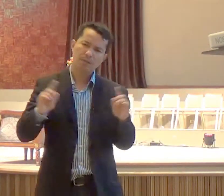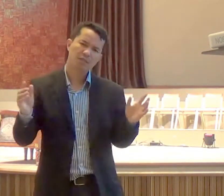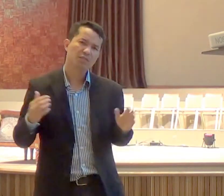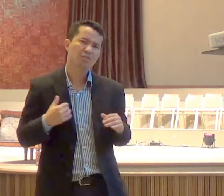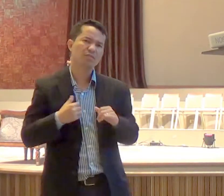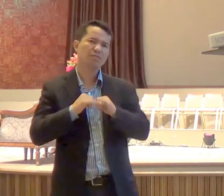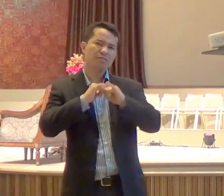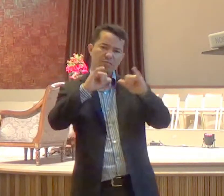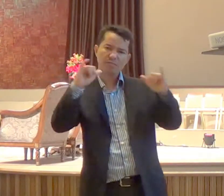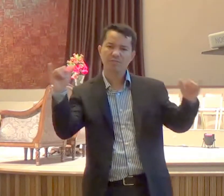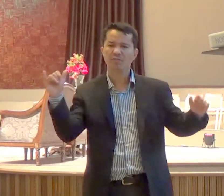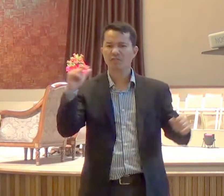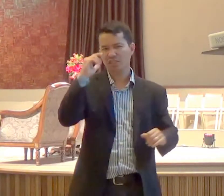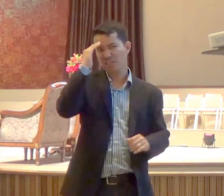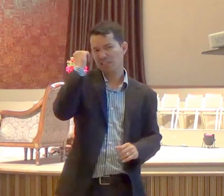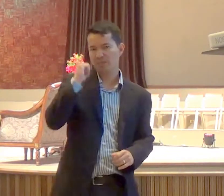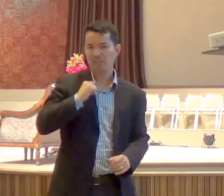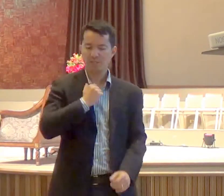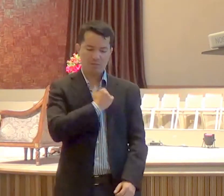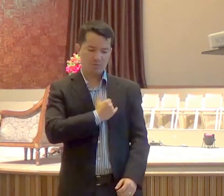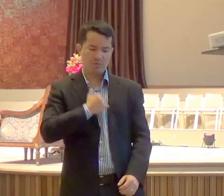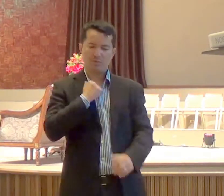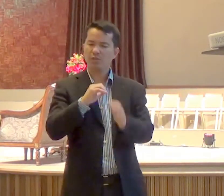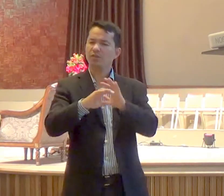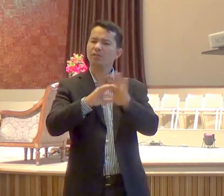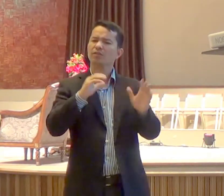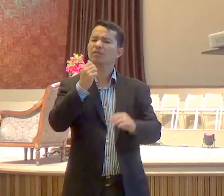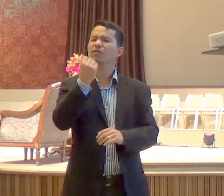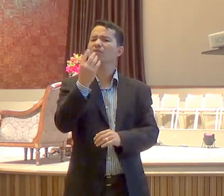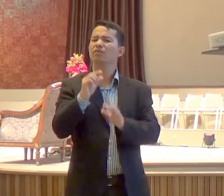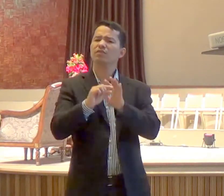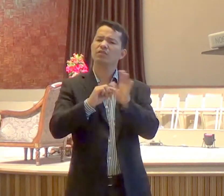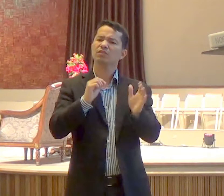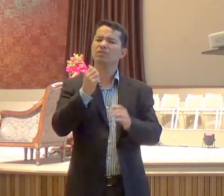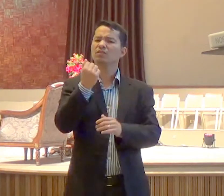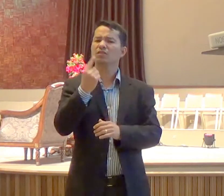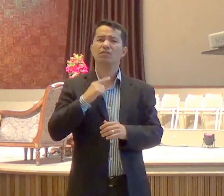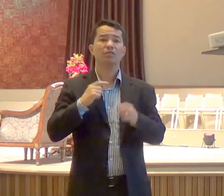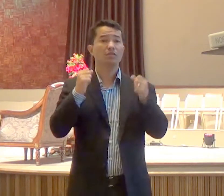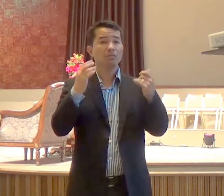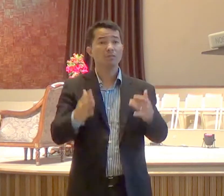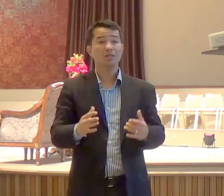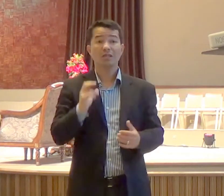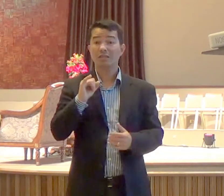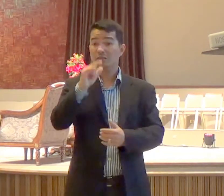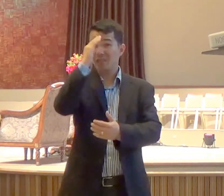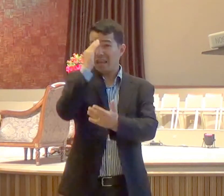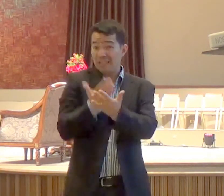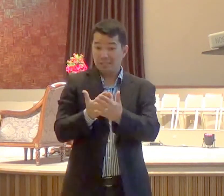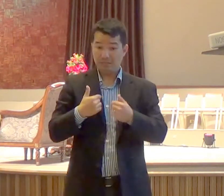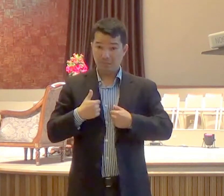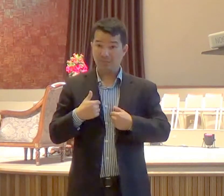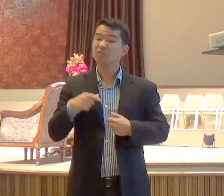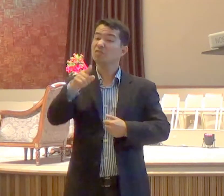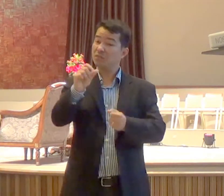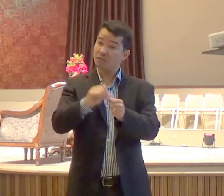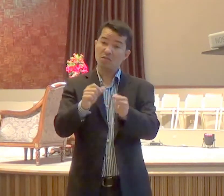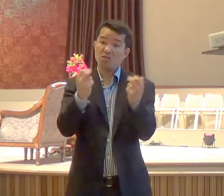em João capítulo 14 verso 12, o Senhor Jesus disse, aquele que crê em mim fará também as obras que eu faço, e